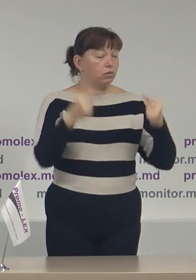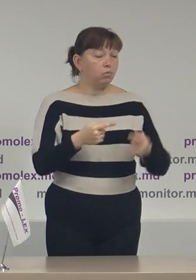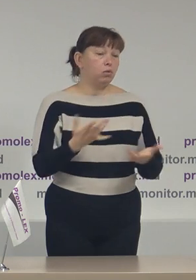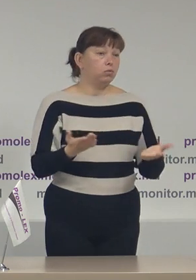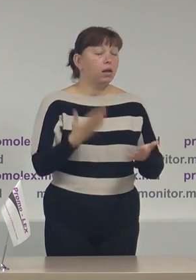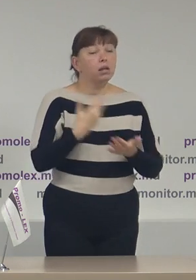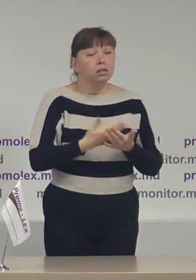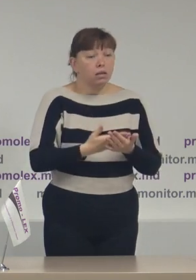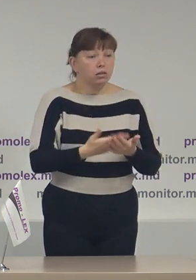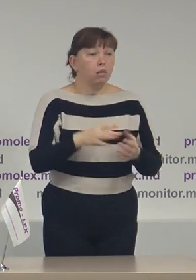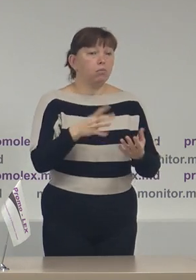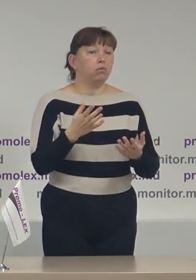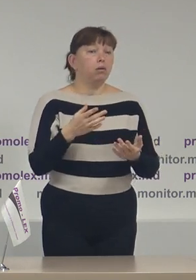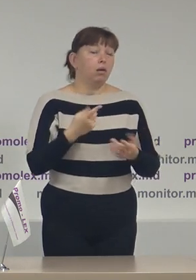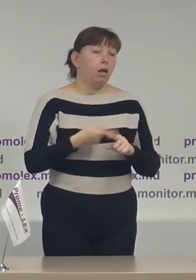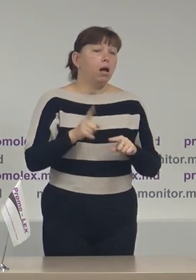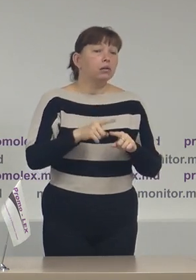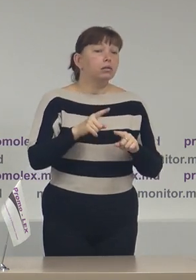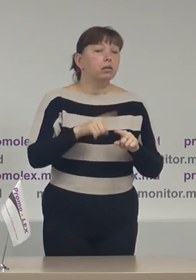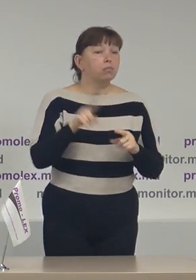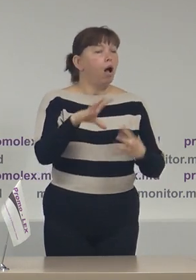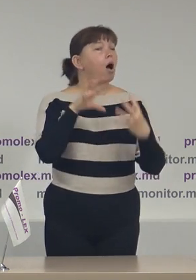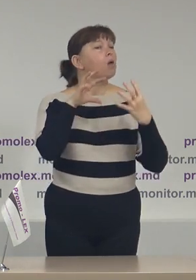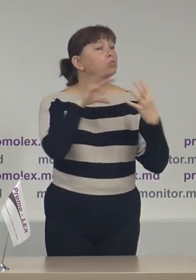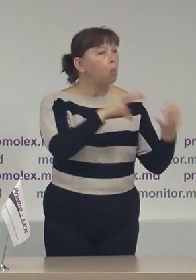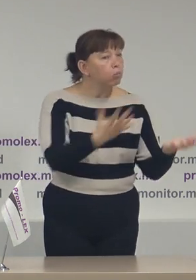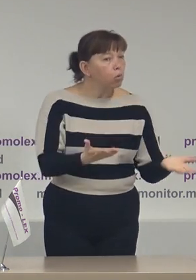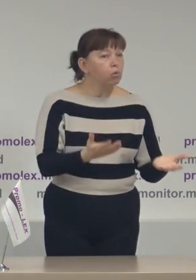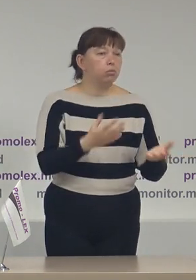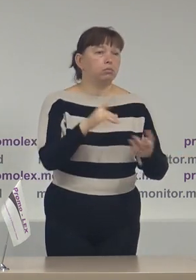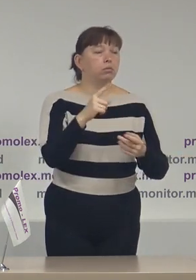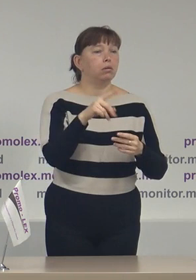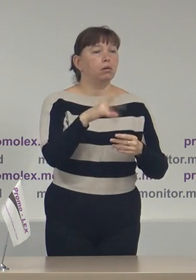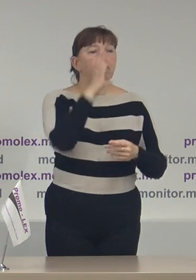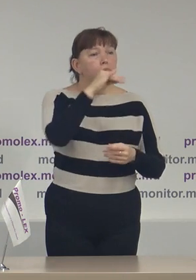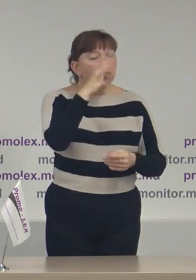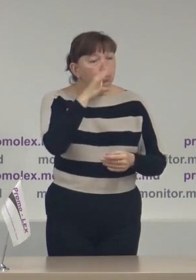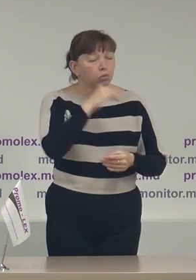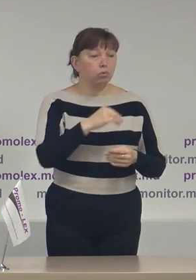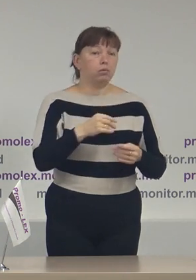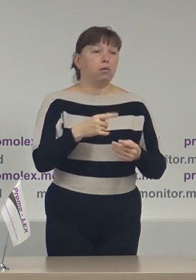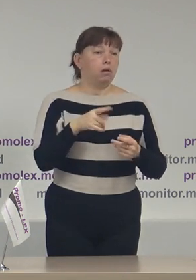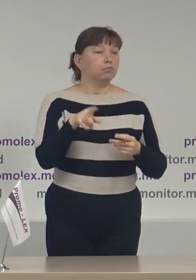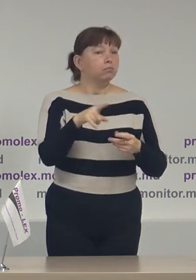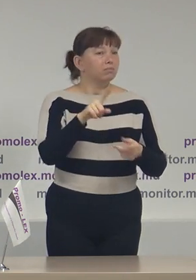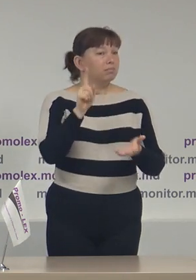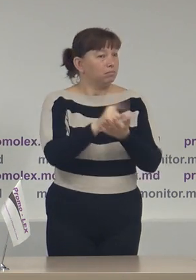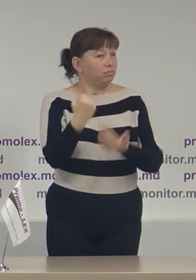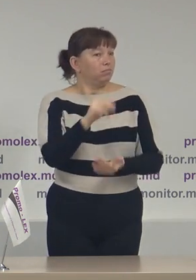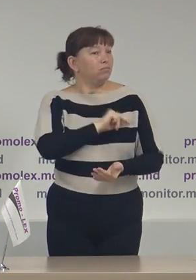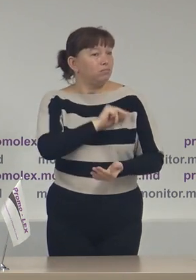documentele că este un autobuz, microbus de rută obișnuită, fie că este vorba de